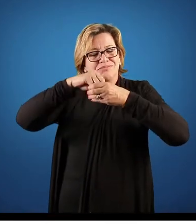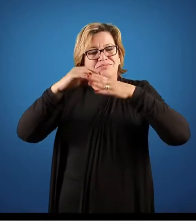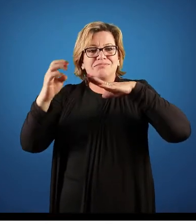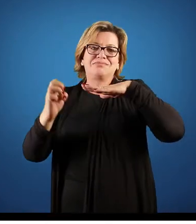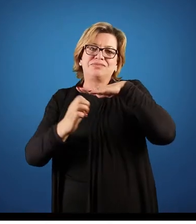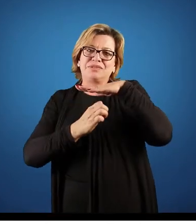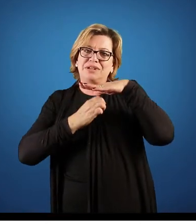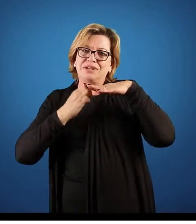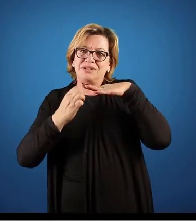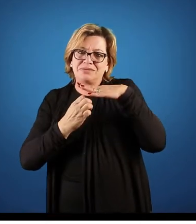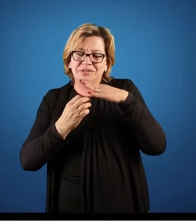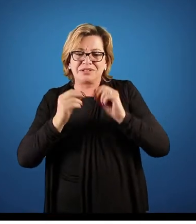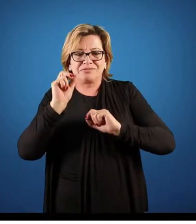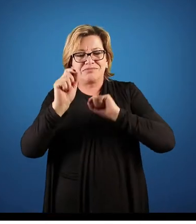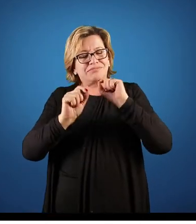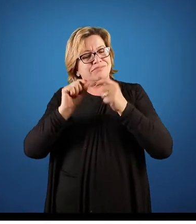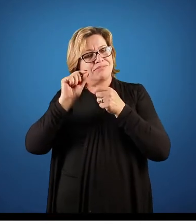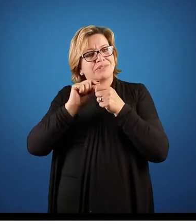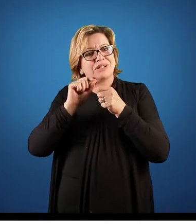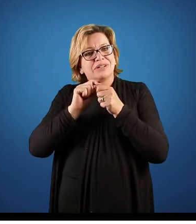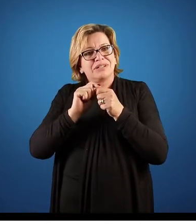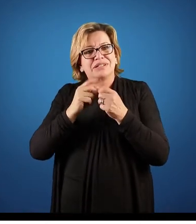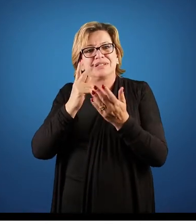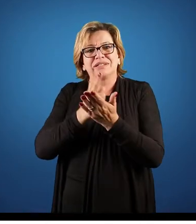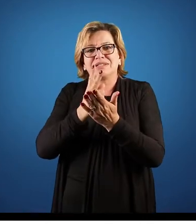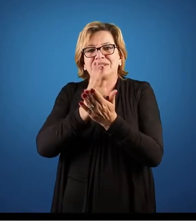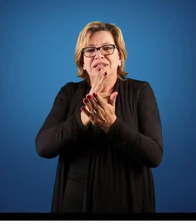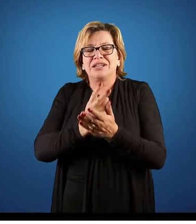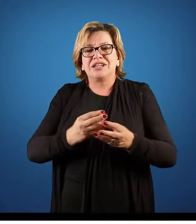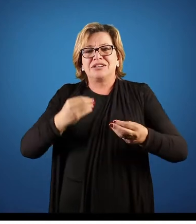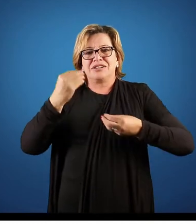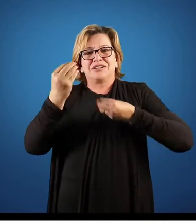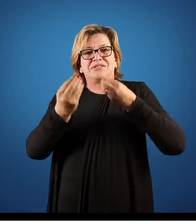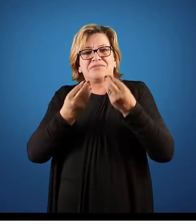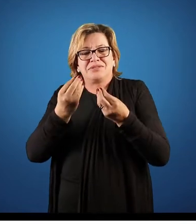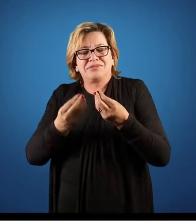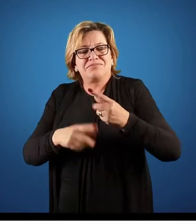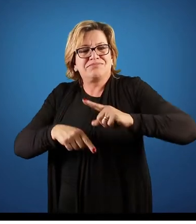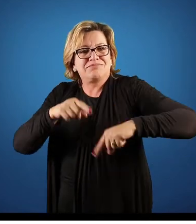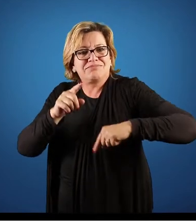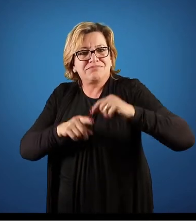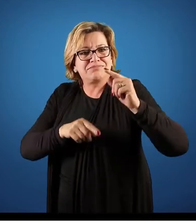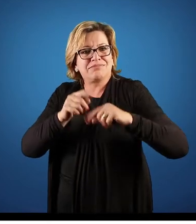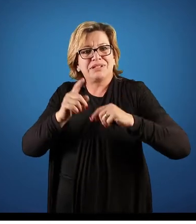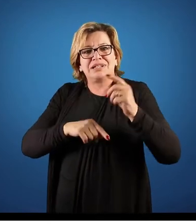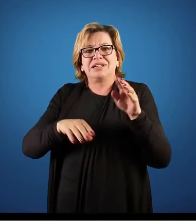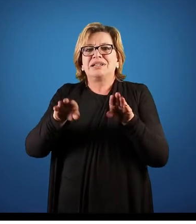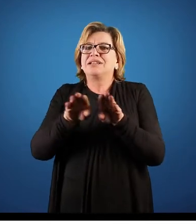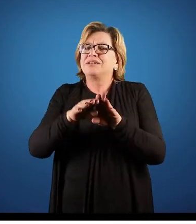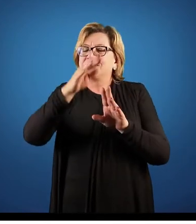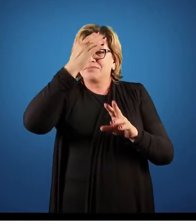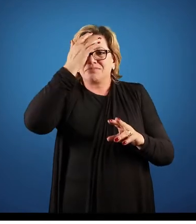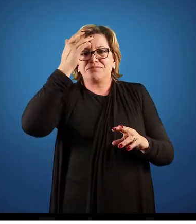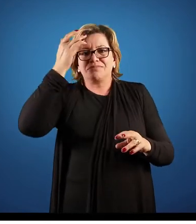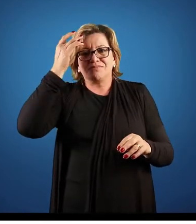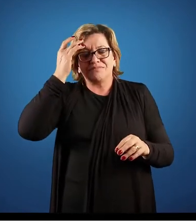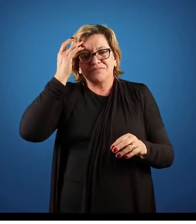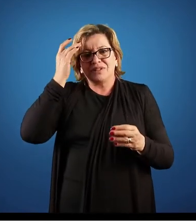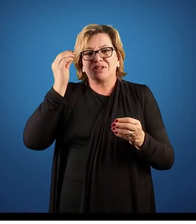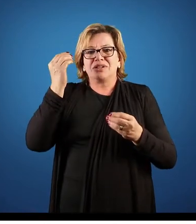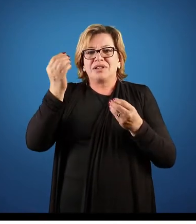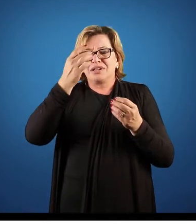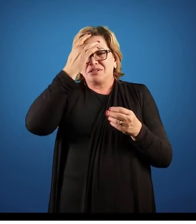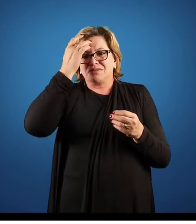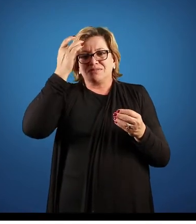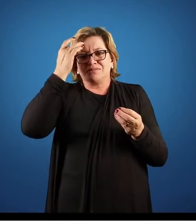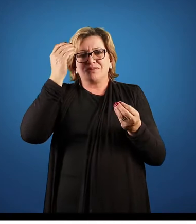justamente, ele vai colocar a disposição das máquinas e equipamentos, e principalmente as pessoas, até mesmo as áreas de